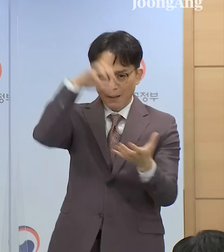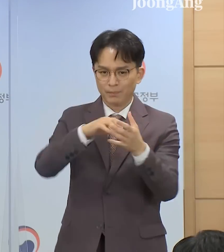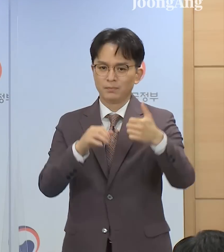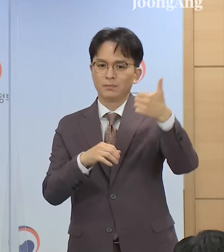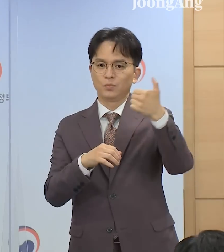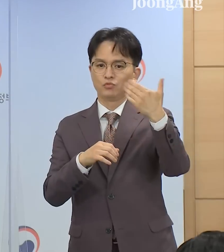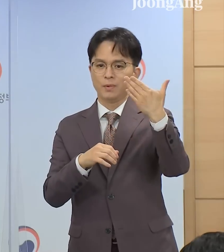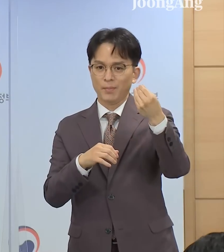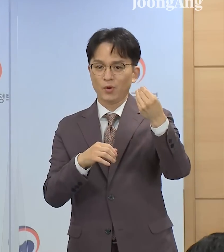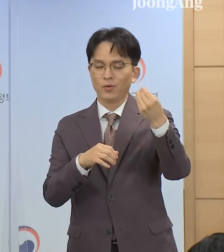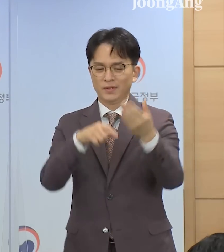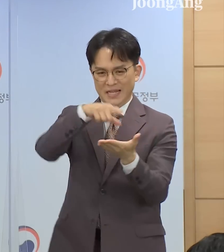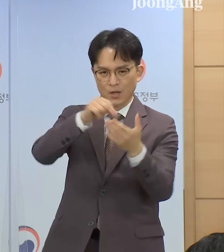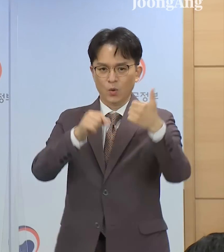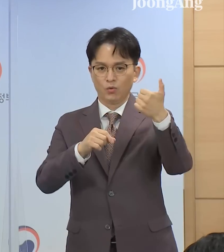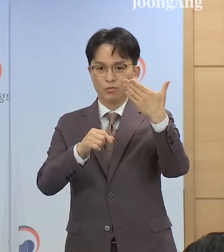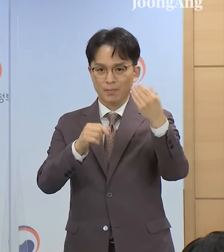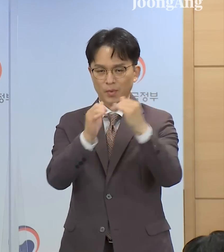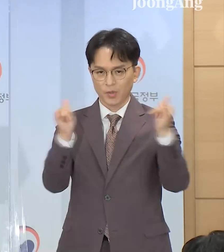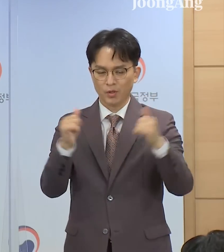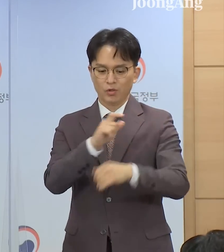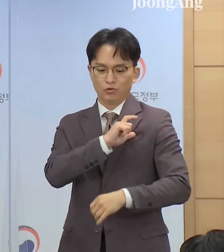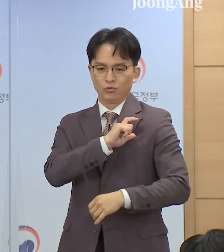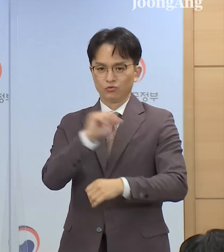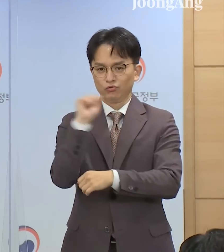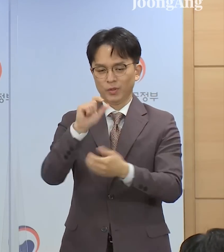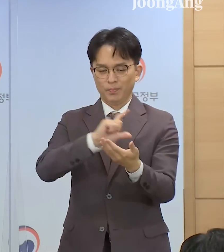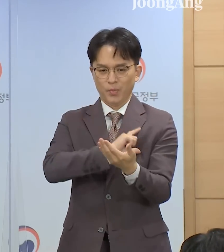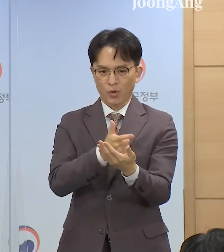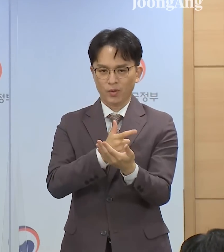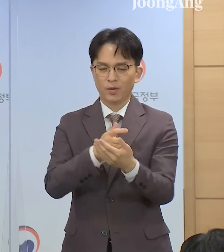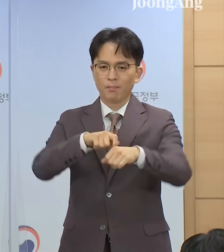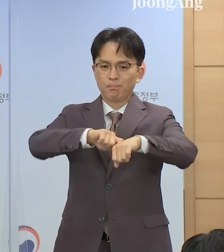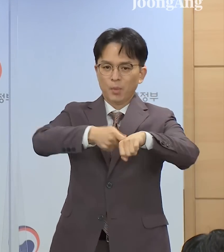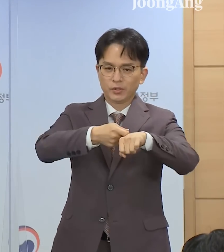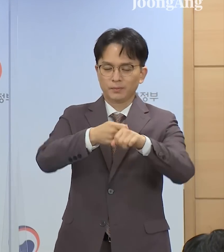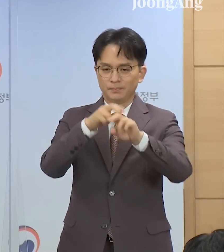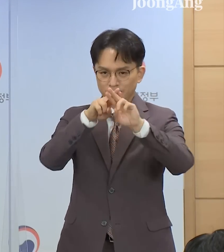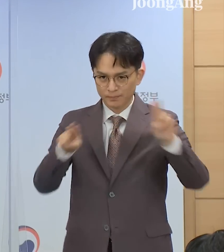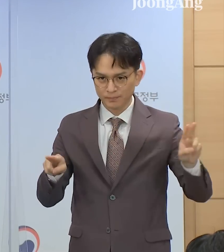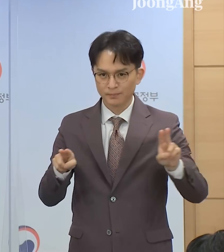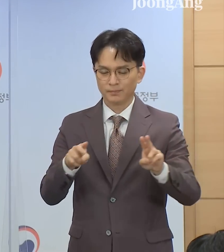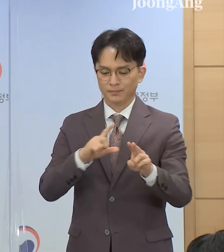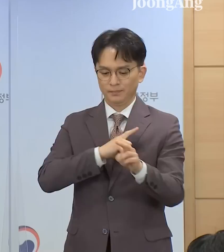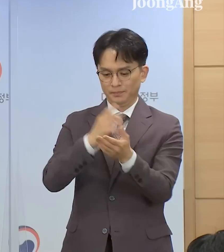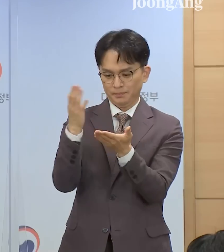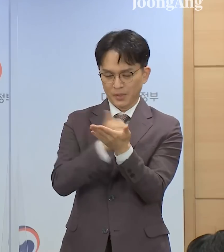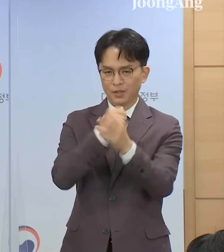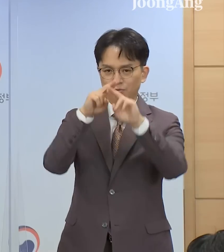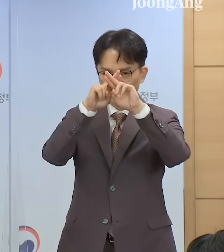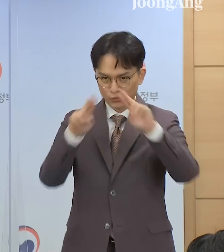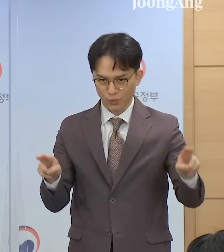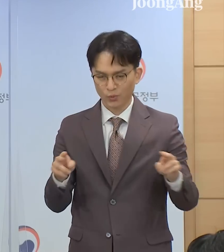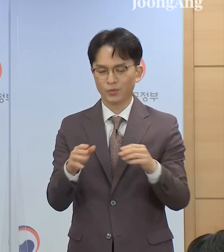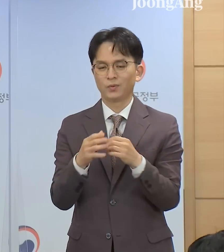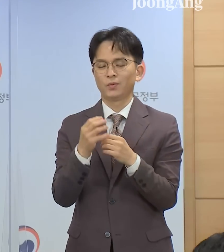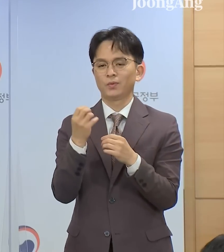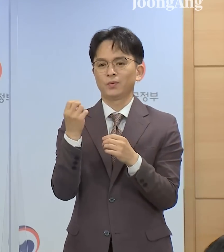운전면허 벌점 삭제, 면허정지 취소 처분의 집행 면제,